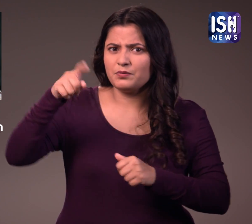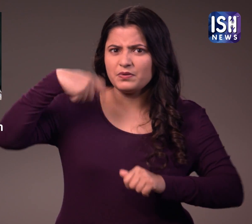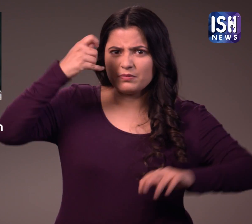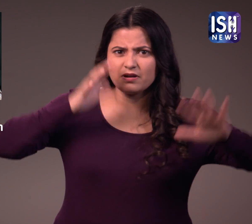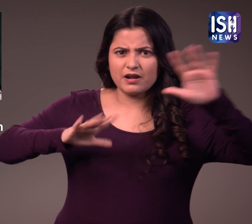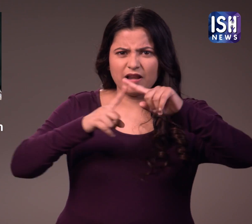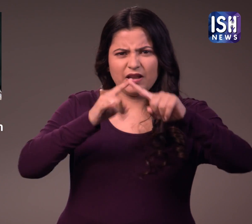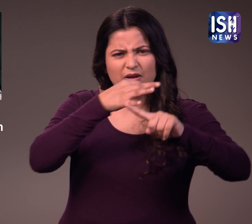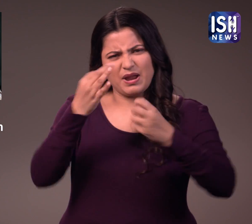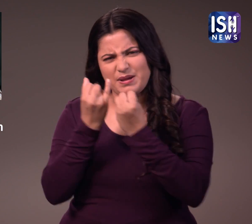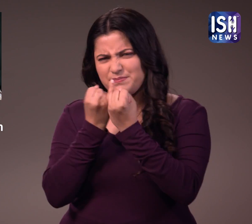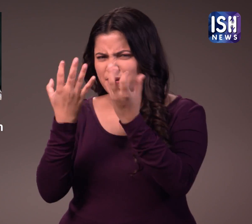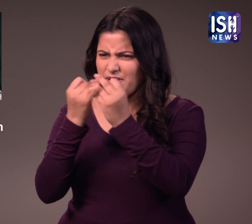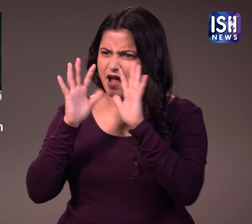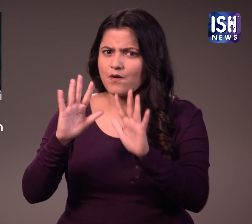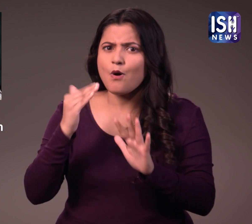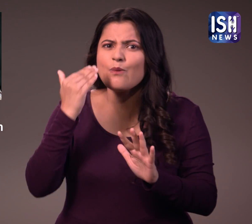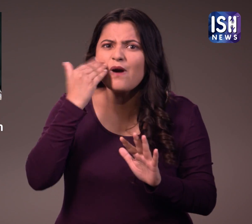बारे में पूछा गया तो महेश बाबु ने कहा